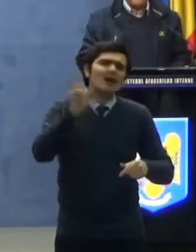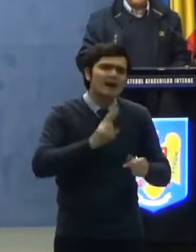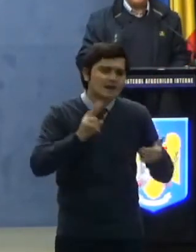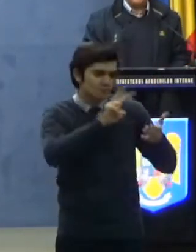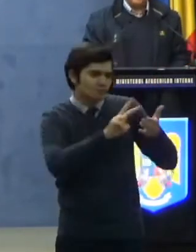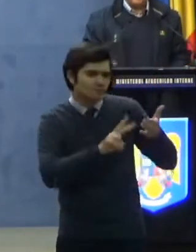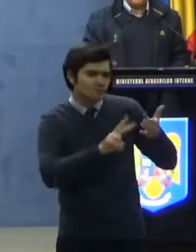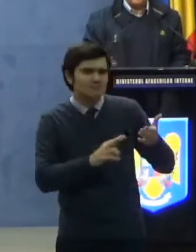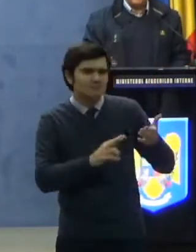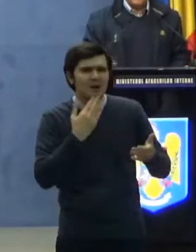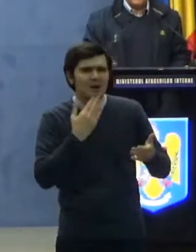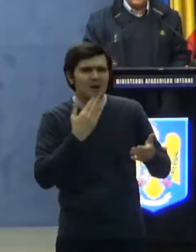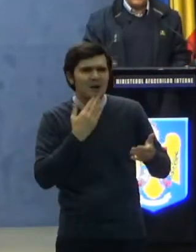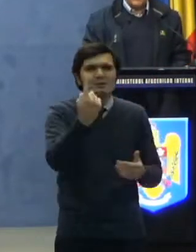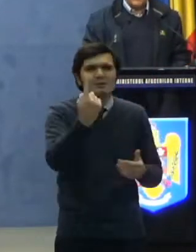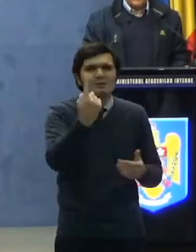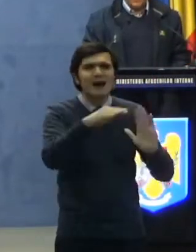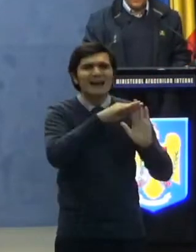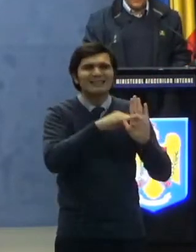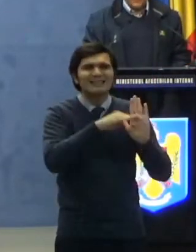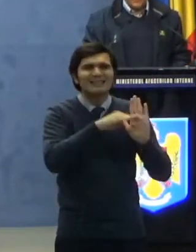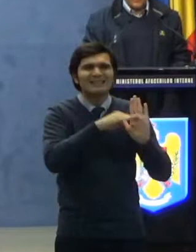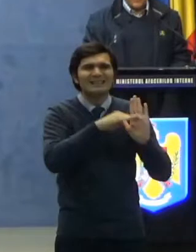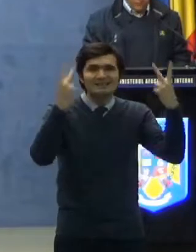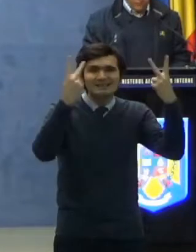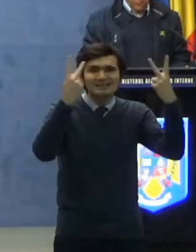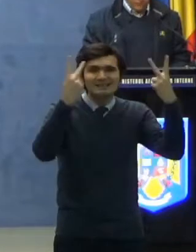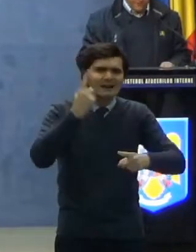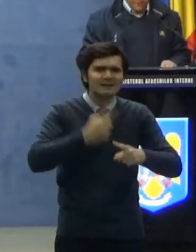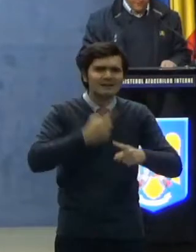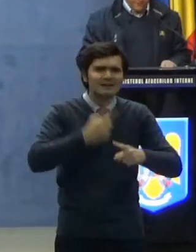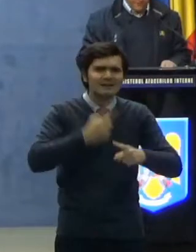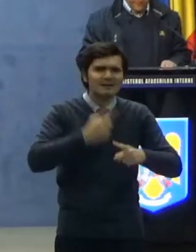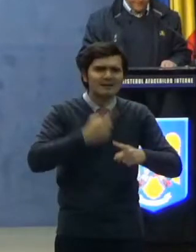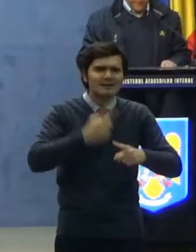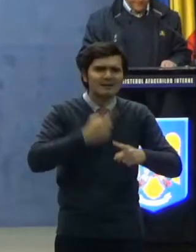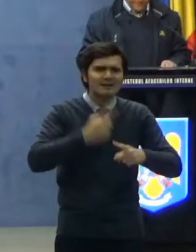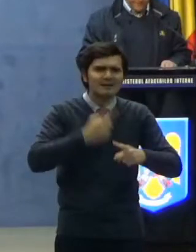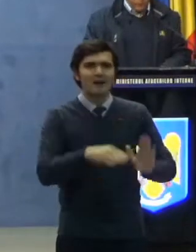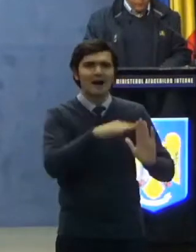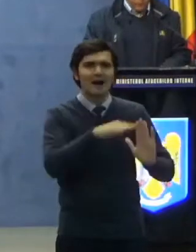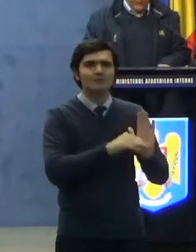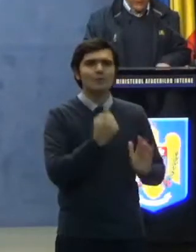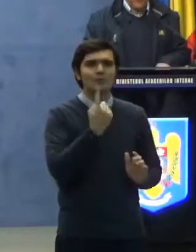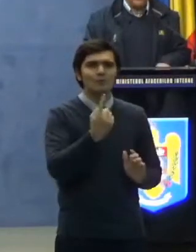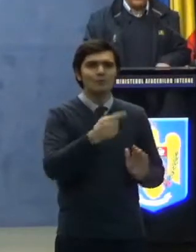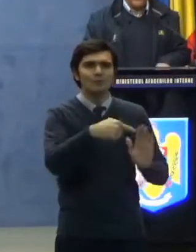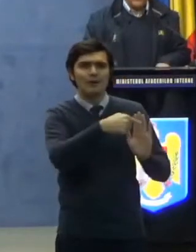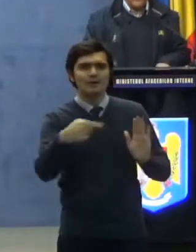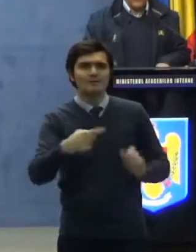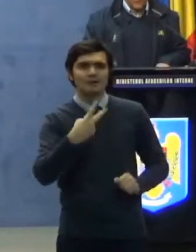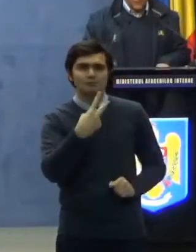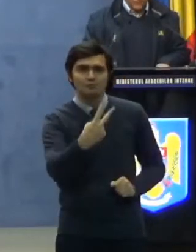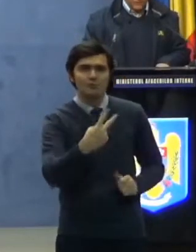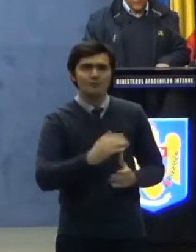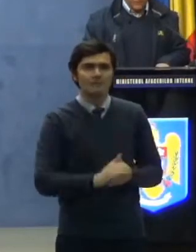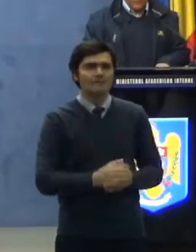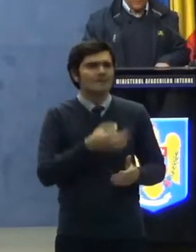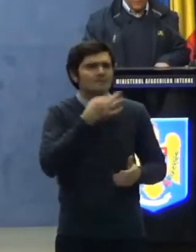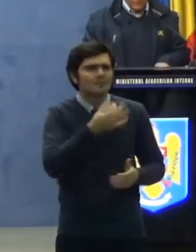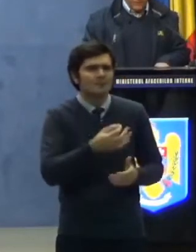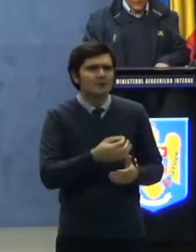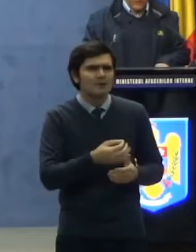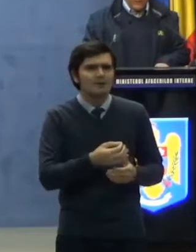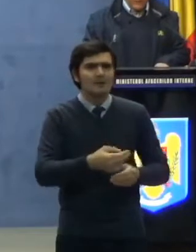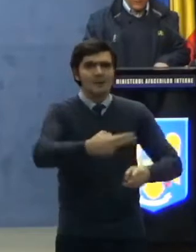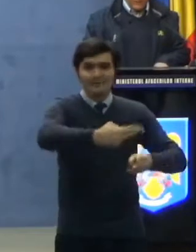articol din el, că să se înțeleagă exact ce s-a scris acolo. Articolul 1, aliniatul 2, spune